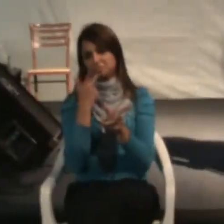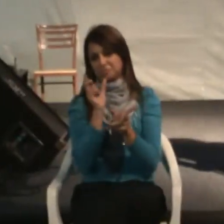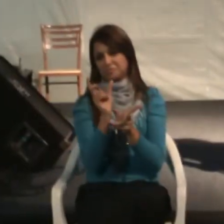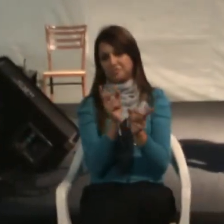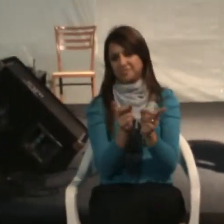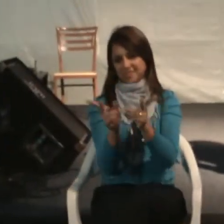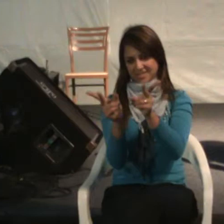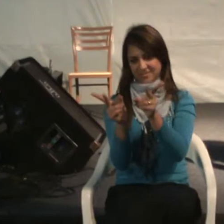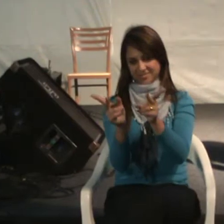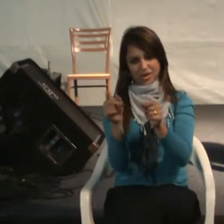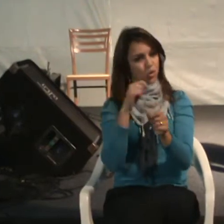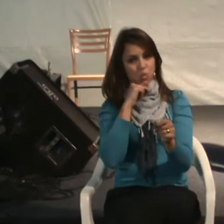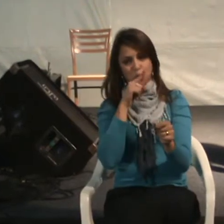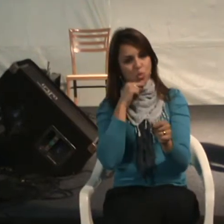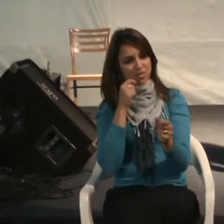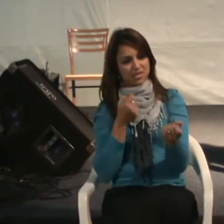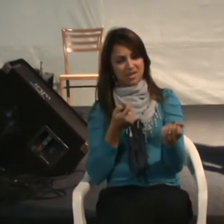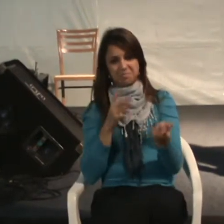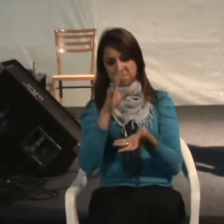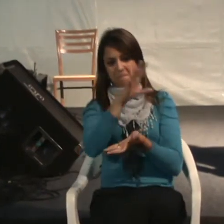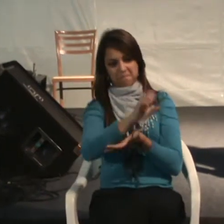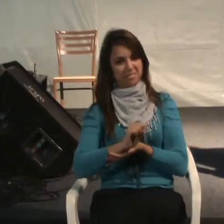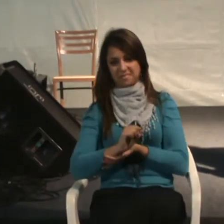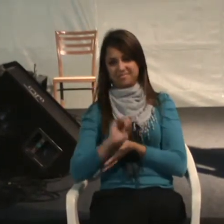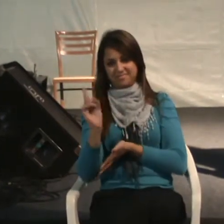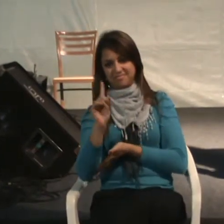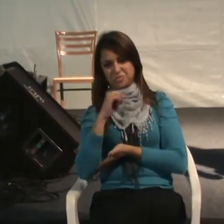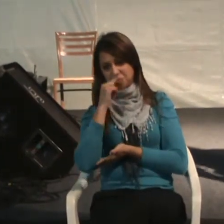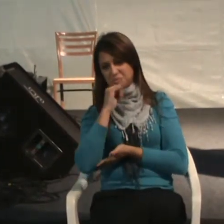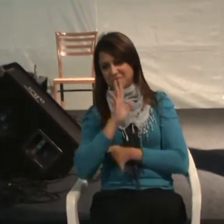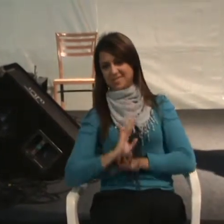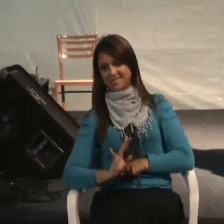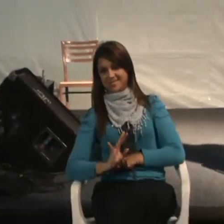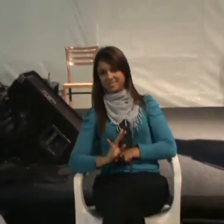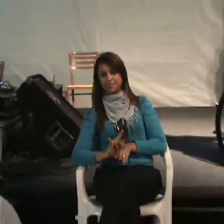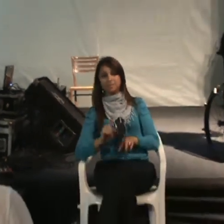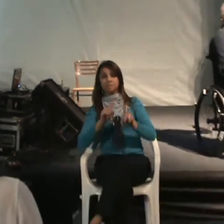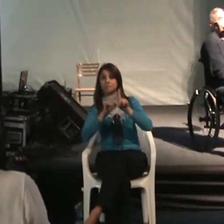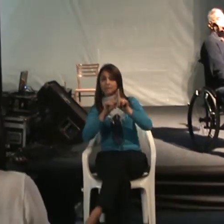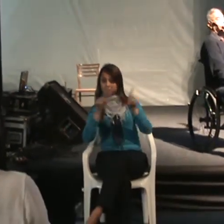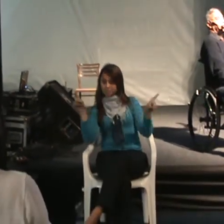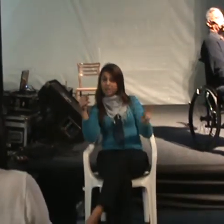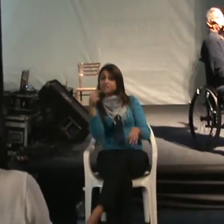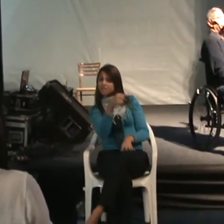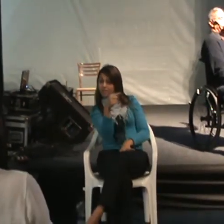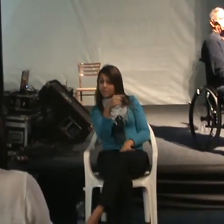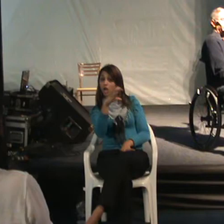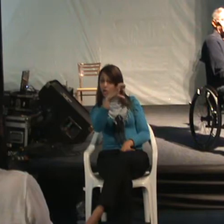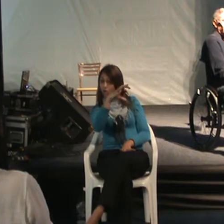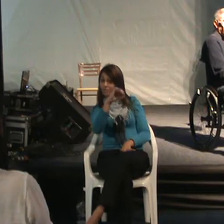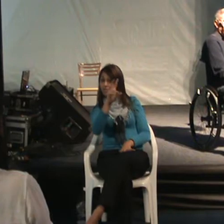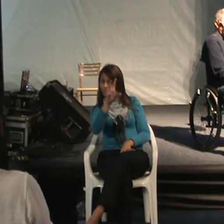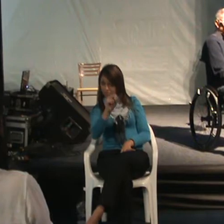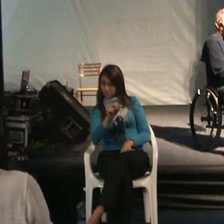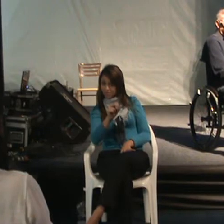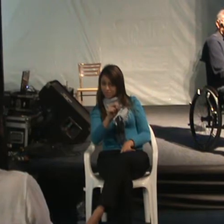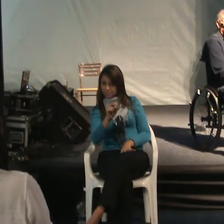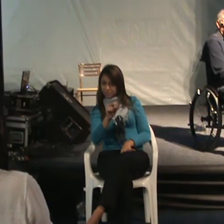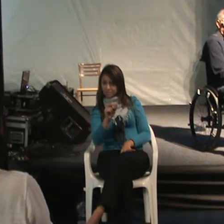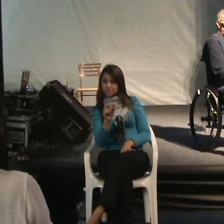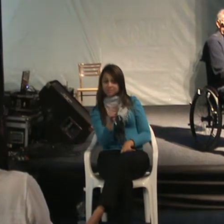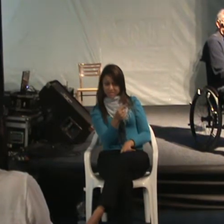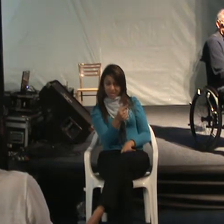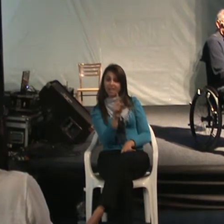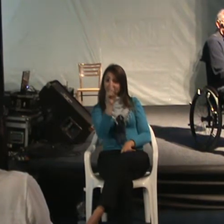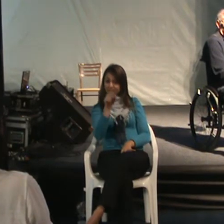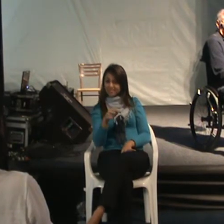Você não consegue pegar uma norma da BNT assim. Mas essa 9050 é uma das